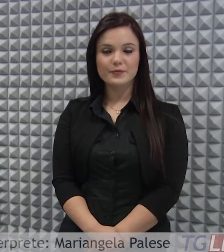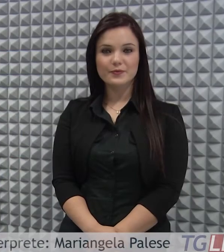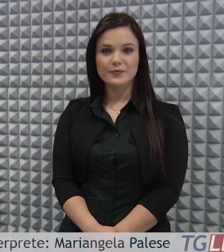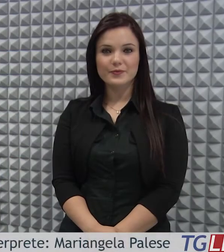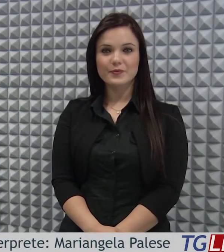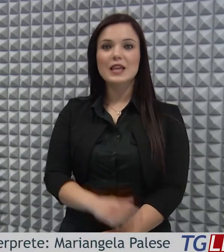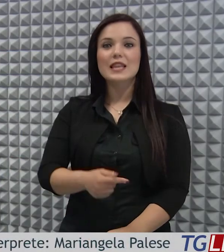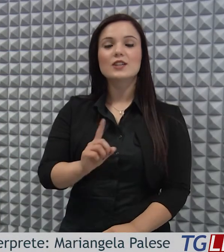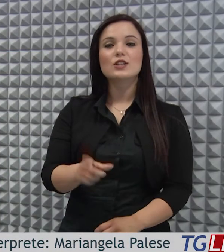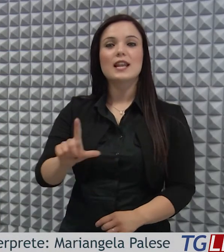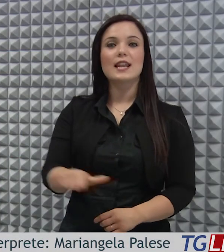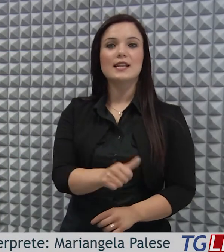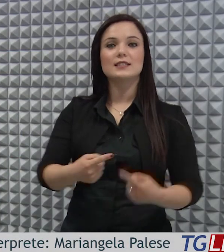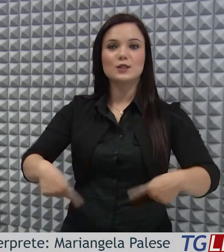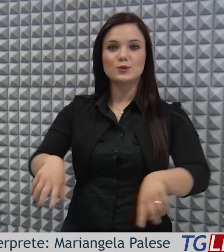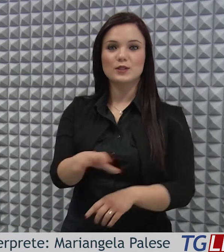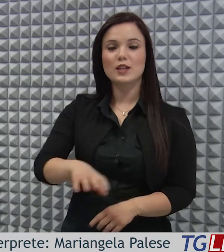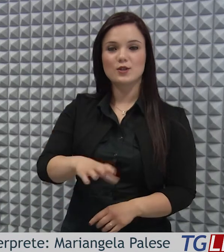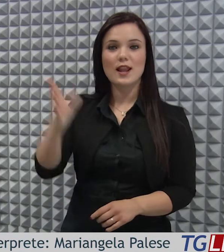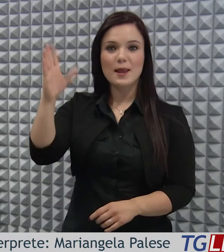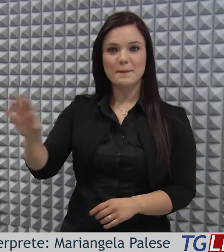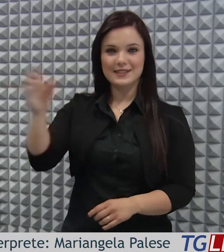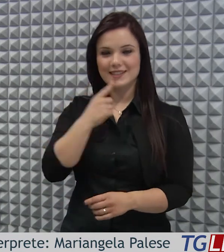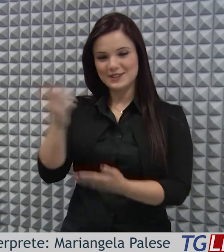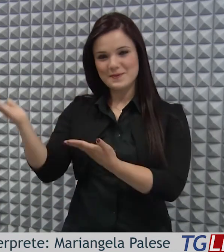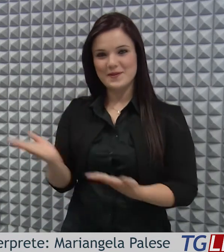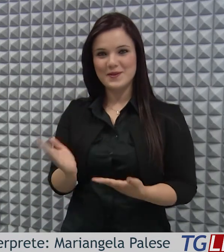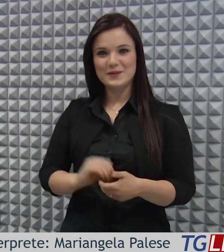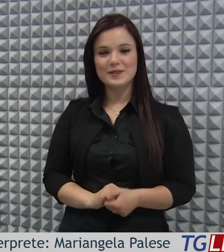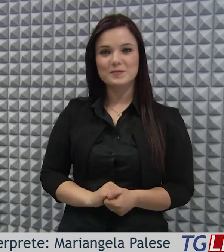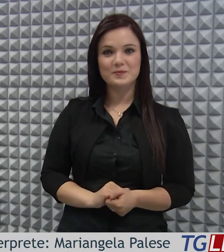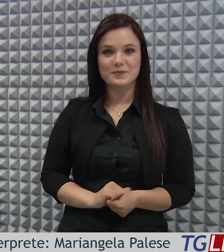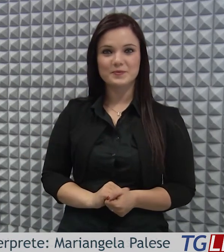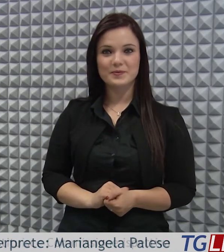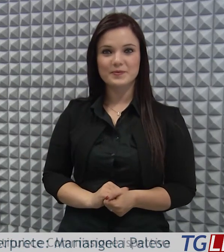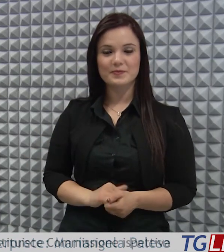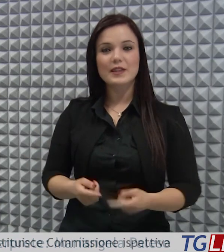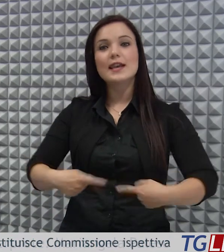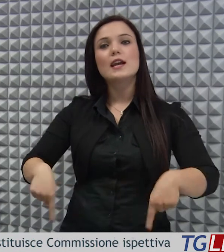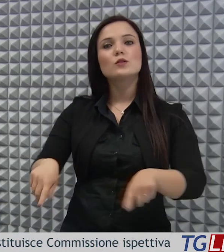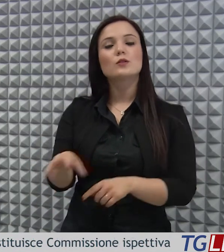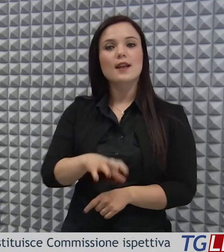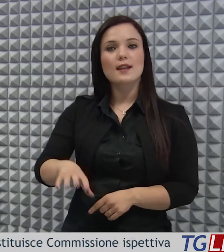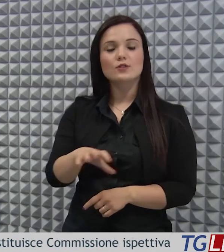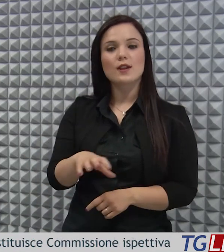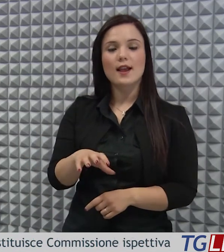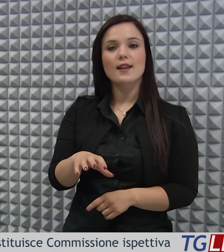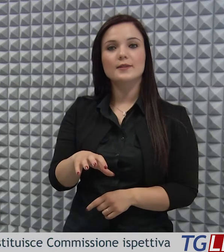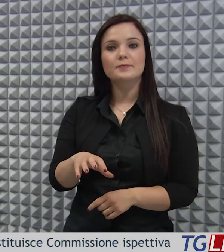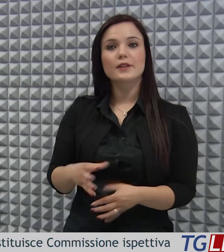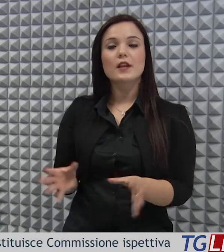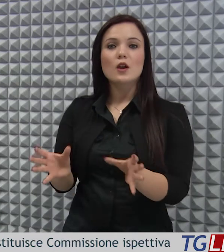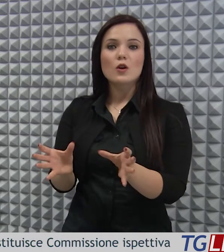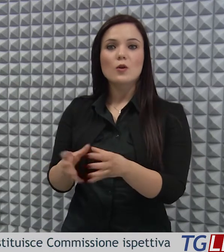Ben ritrovati alla TGLIS della Giunta regionale di Basilicata. La Giunta regionale ha